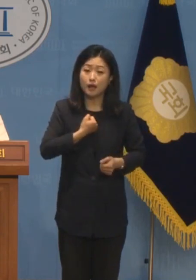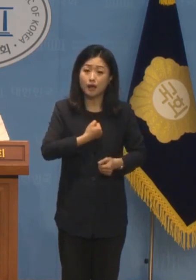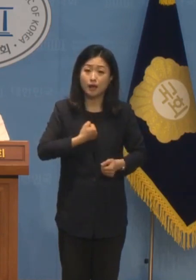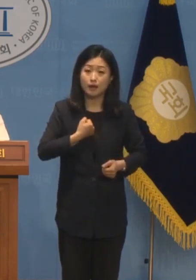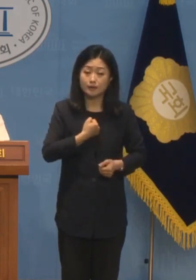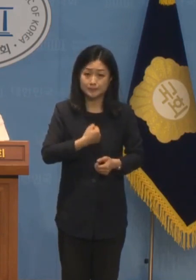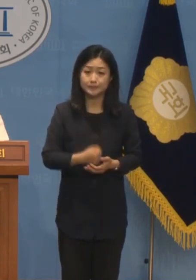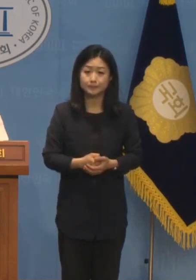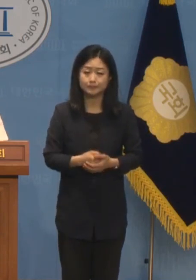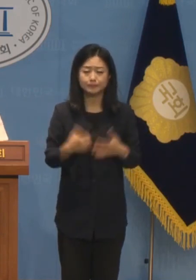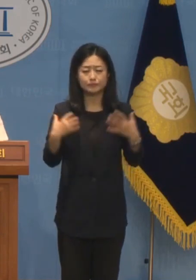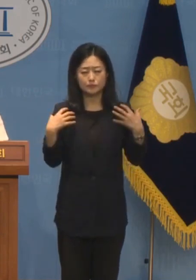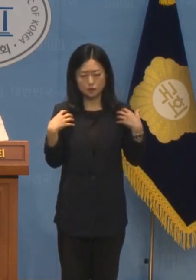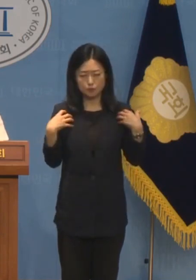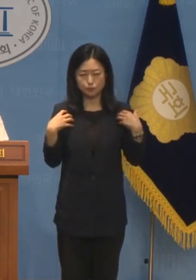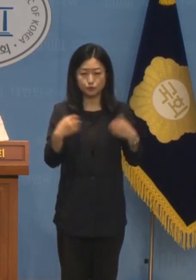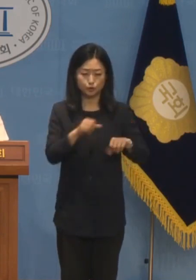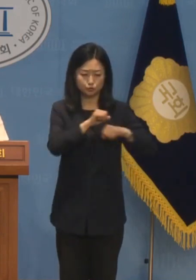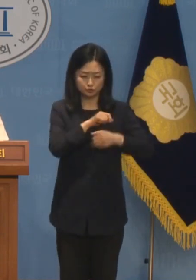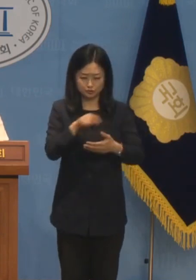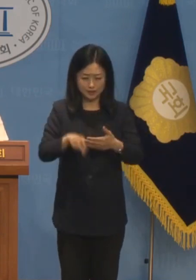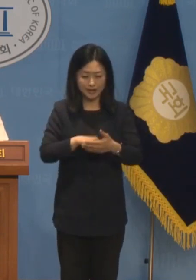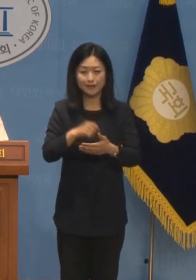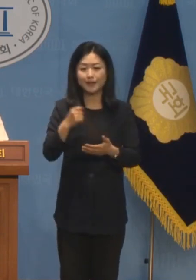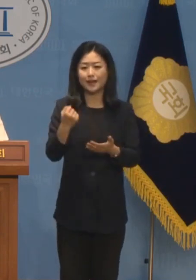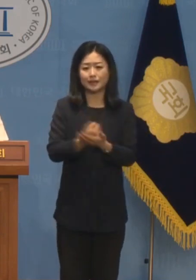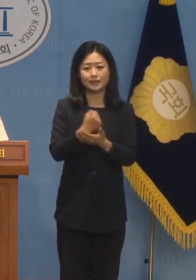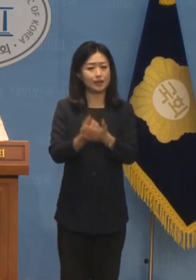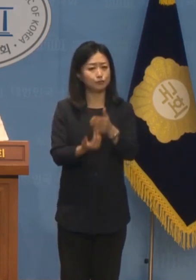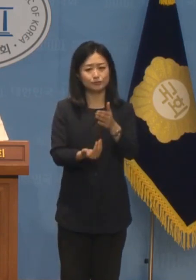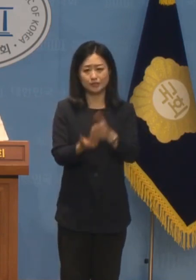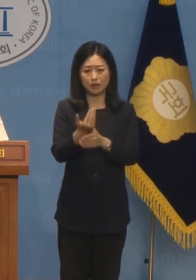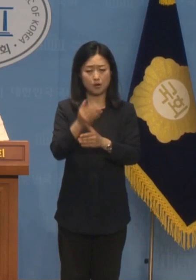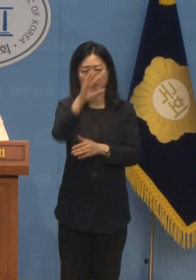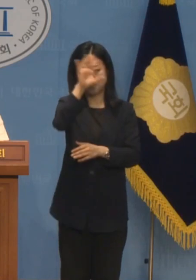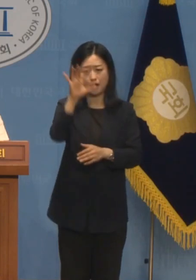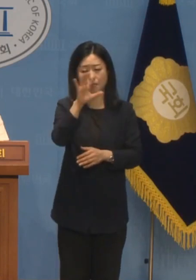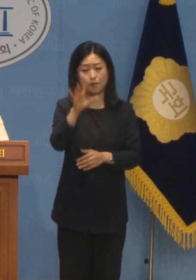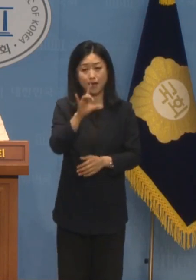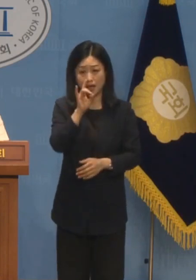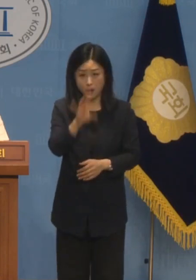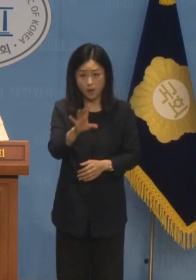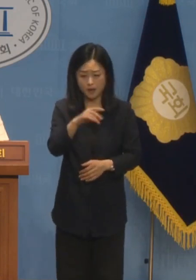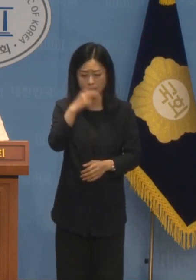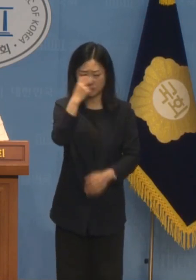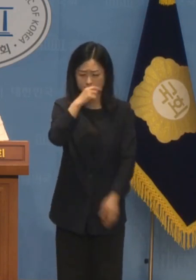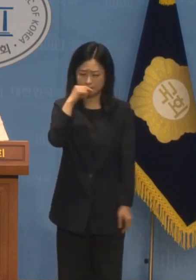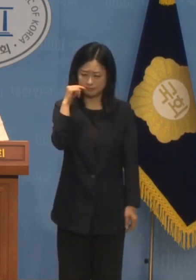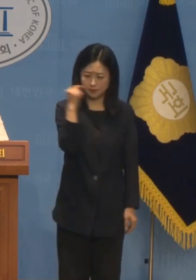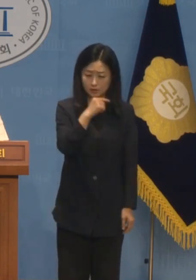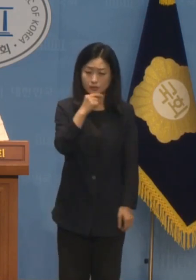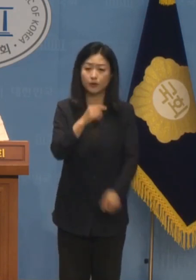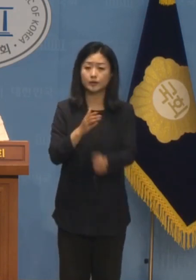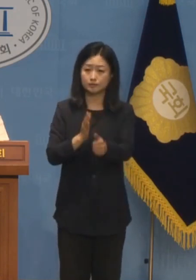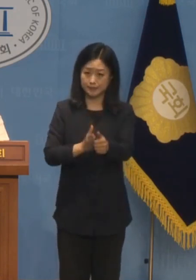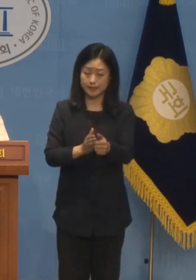정부는 더 이상 군대에서 이런 안타까운 사건이 일어나지 않도록 철저하게 조사해야 합니다